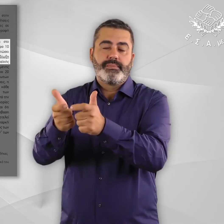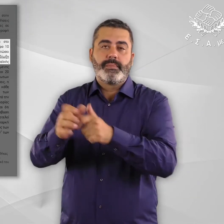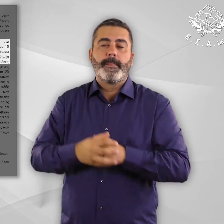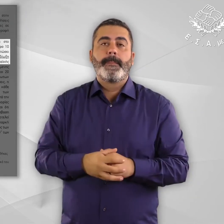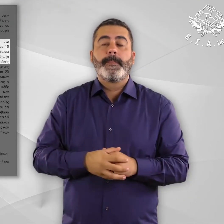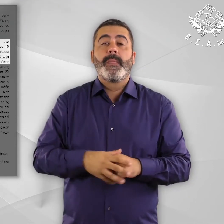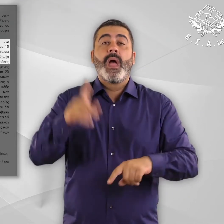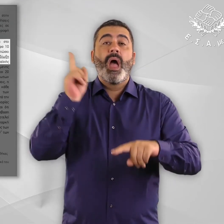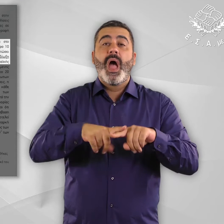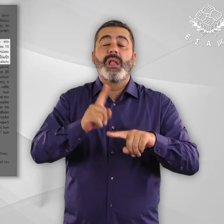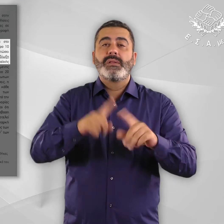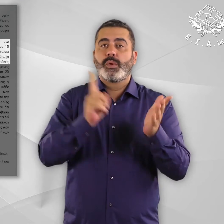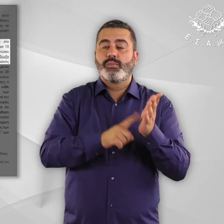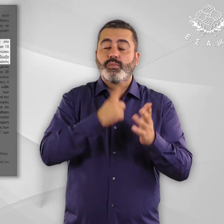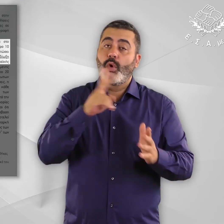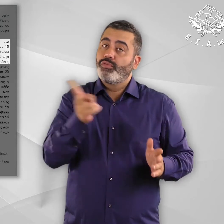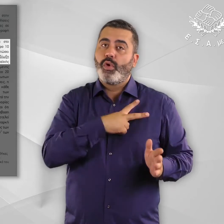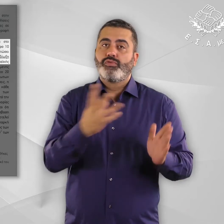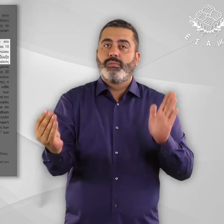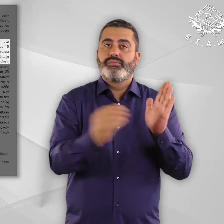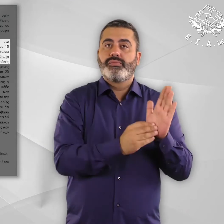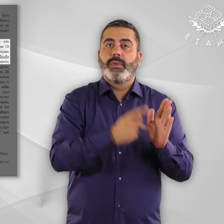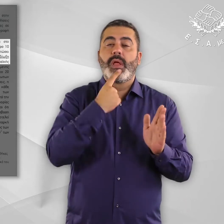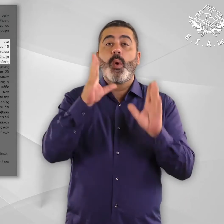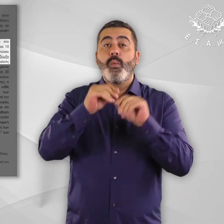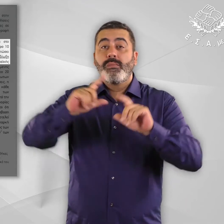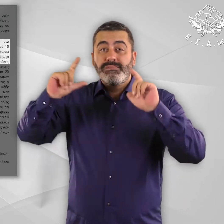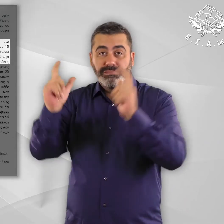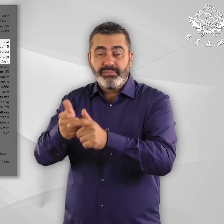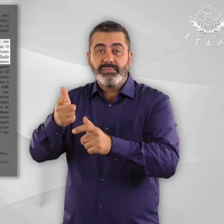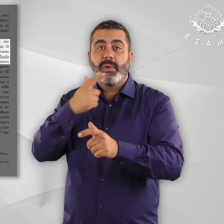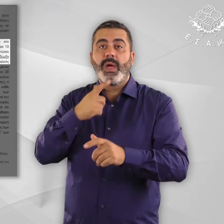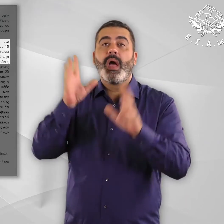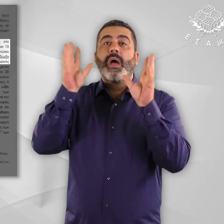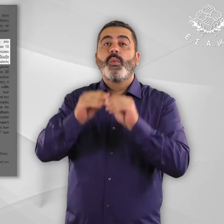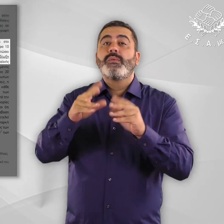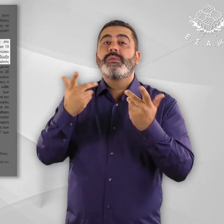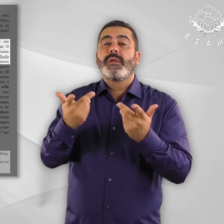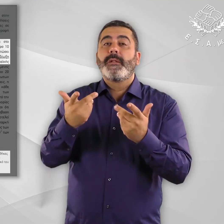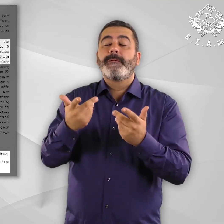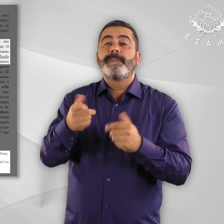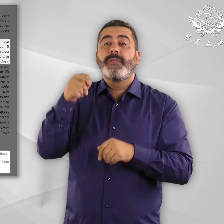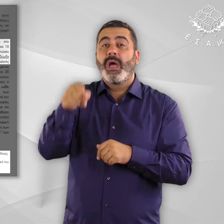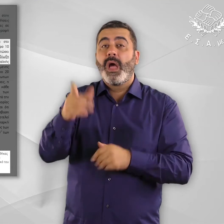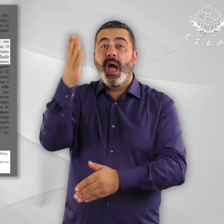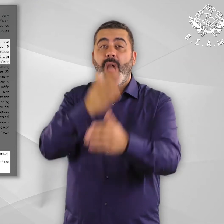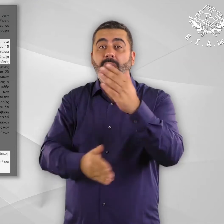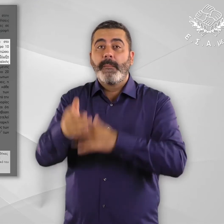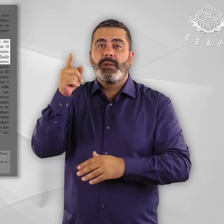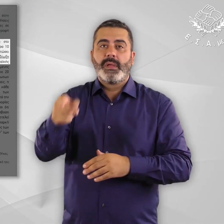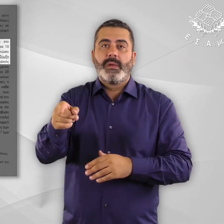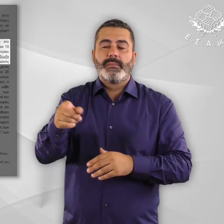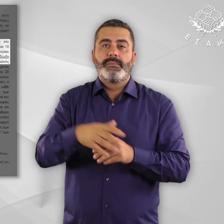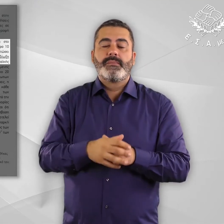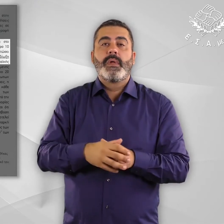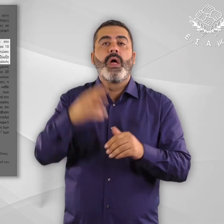ορθώς ενσωματώσει στους λόγους δίωξης για την αναγνώριση του πρόσφυγα τη δίωξη λόγω αναπηρίας βλέπε υπό σημείωση 22,